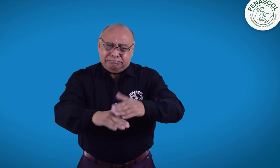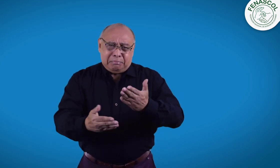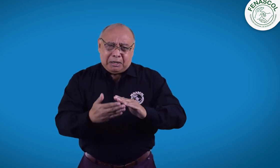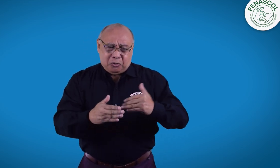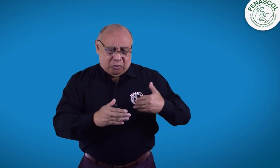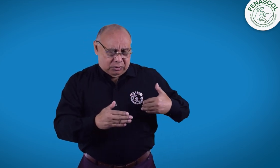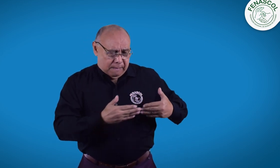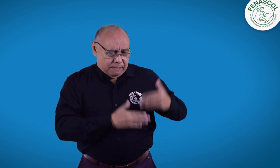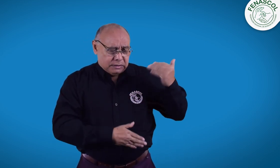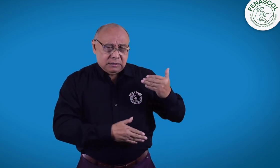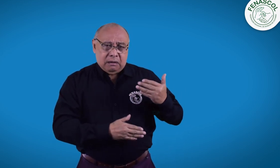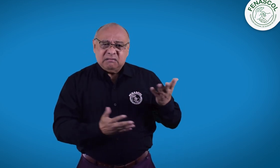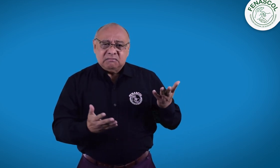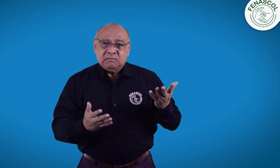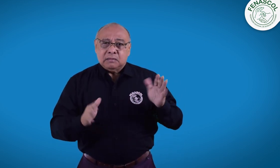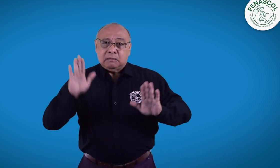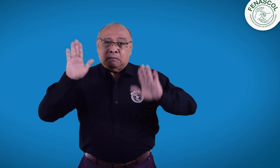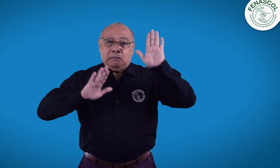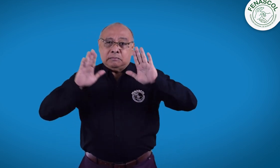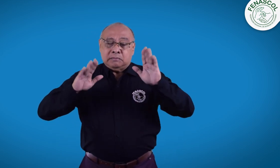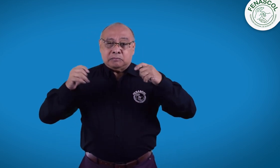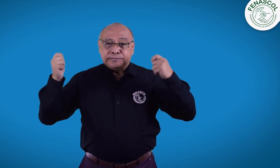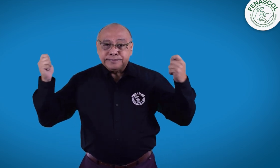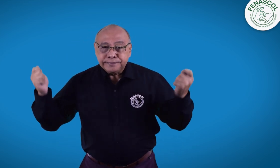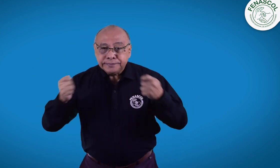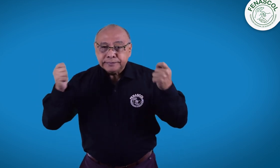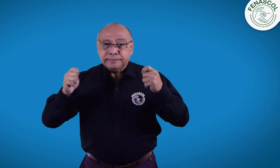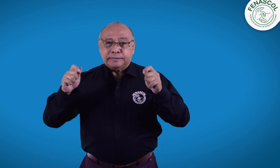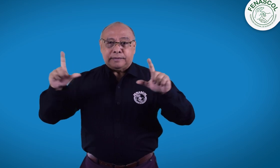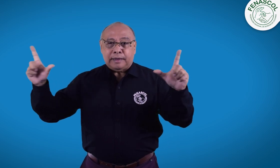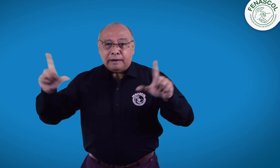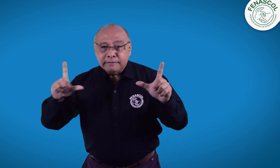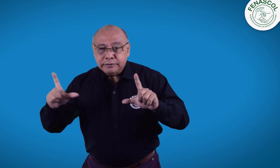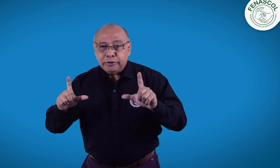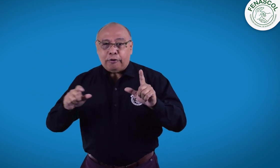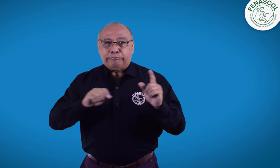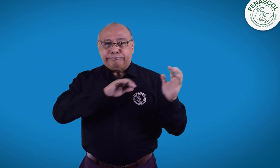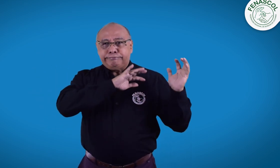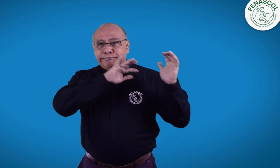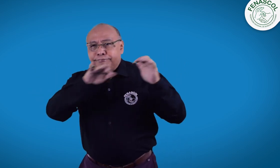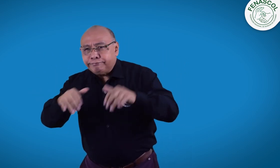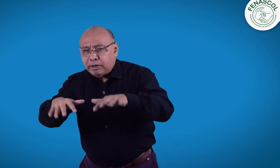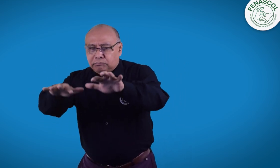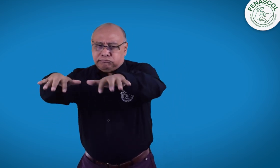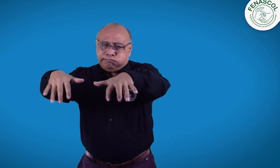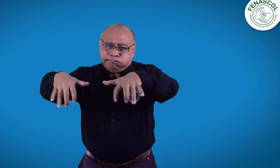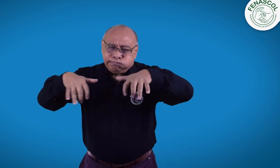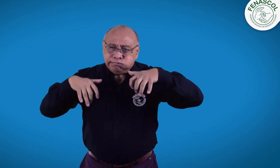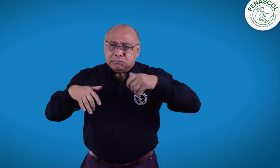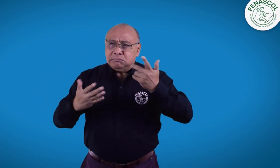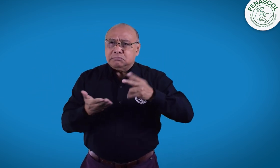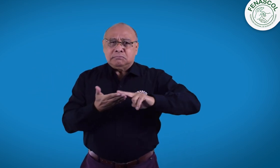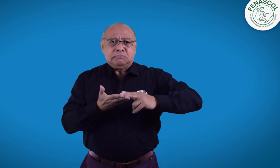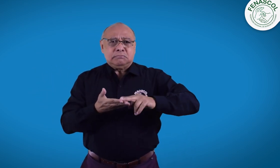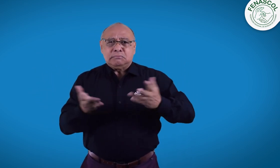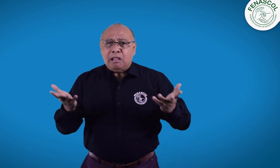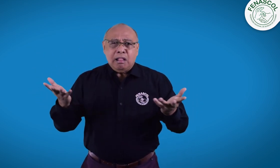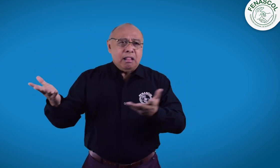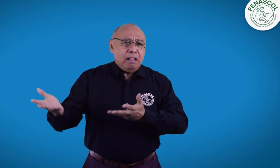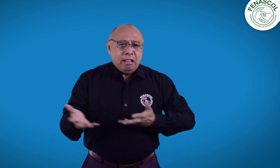Empezando con las campañas electorales en televisión o en espacios públicos, no cuentan con servicio de interpretación y no recibimos